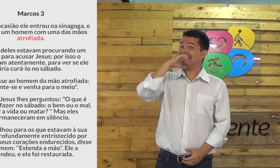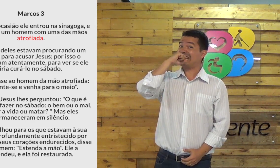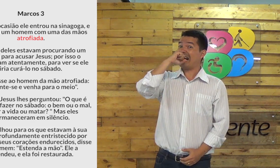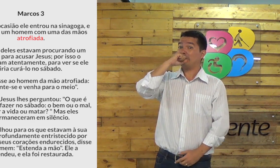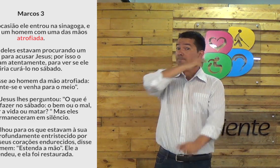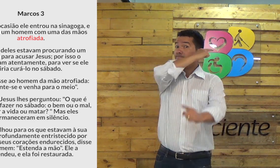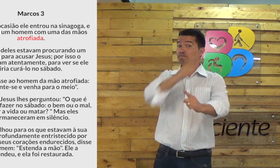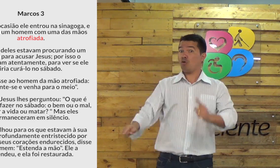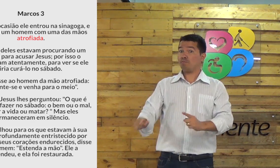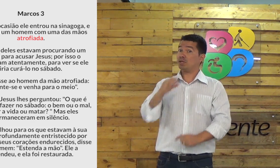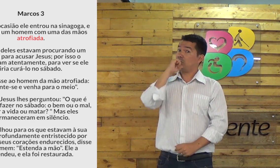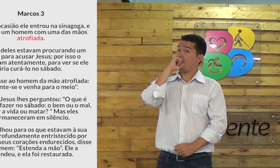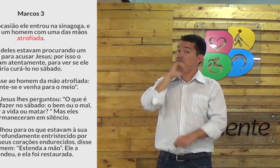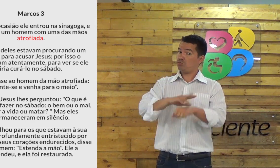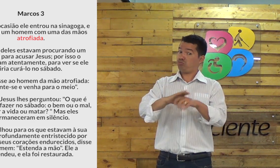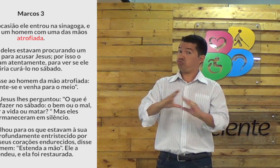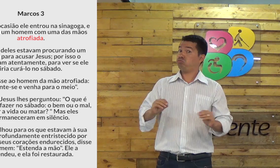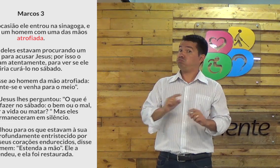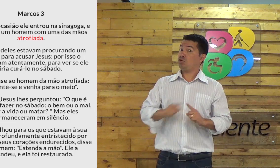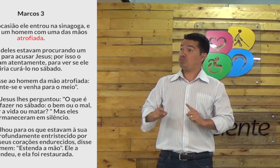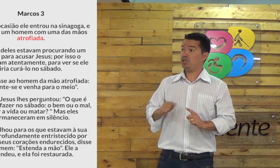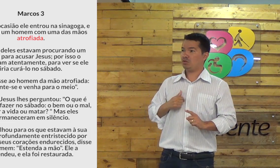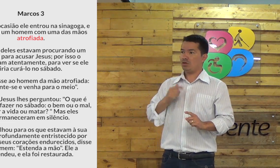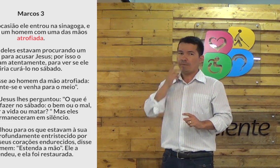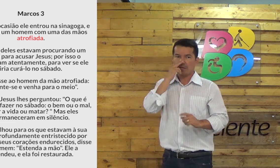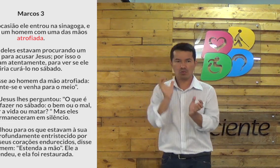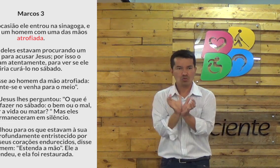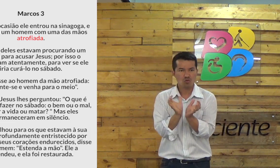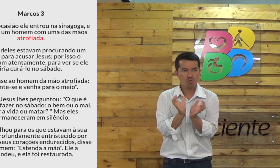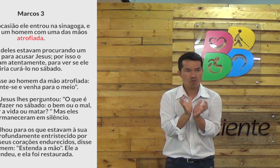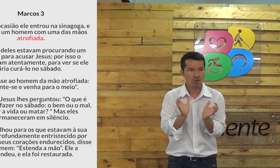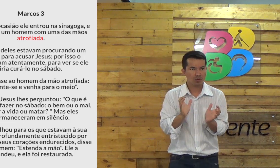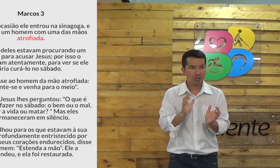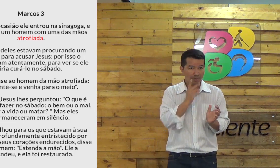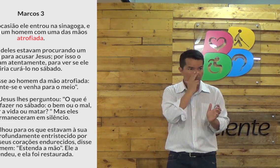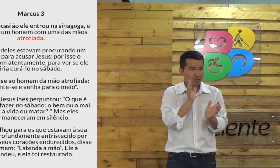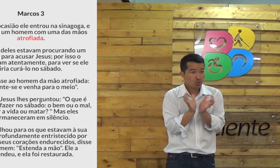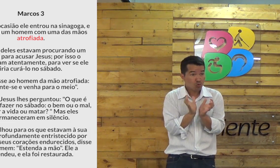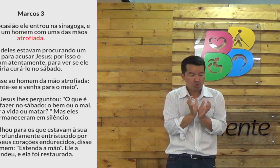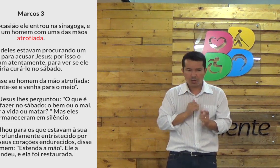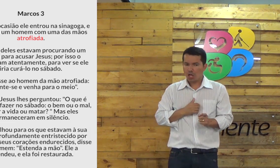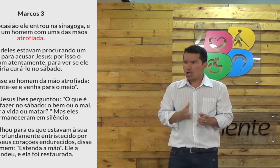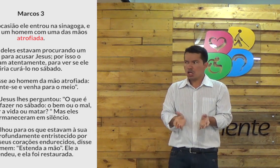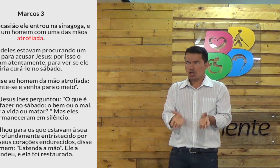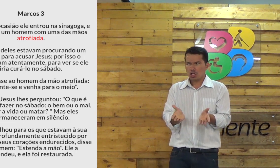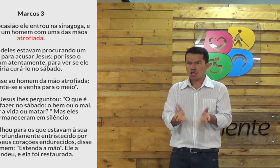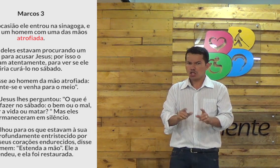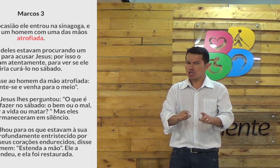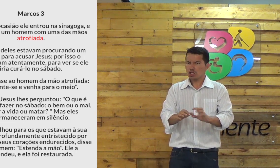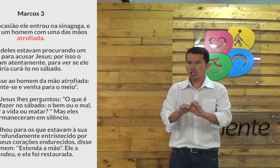aquele moço... Eu não sei. A vai ter que brigar com Jesus. Porque no sábado é proibido fazer alguma coisa. É proibido curar as pessoas.